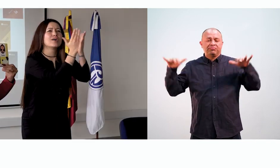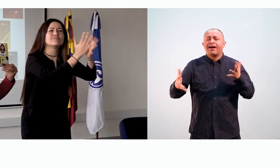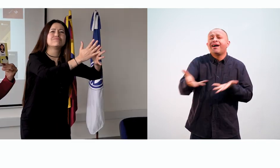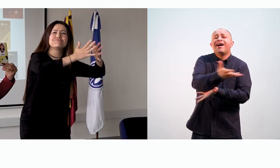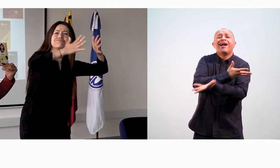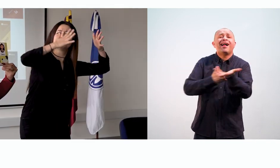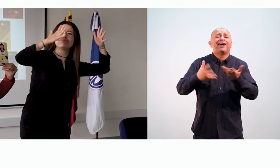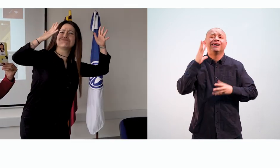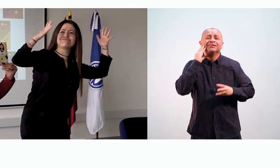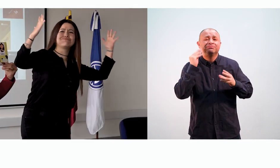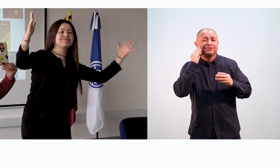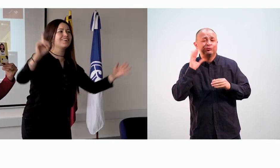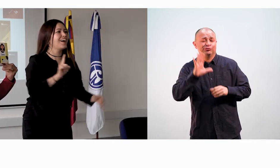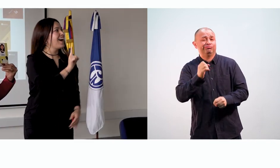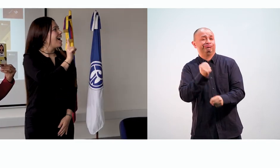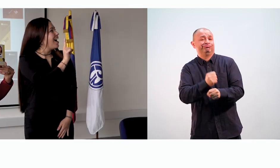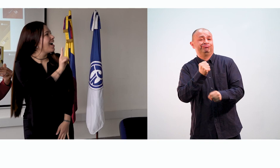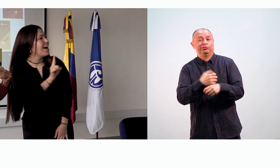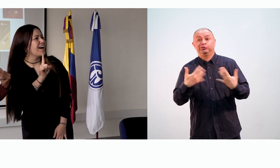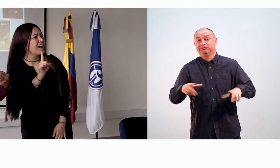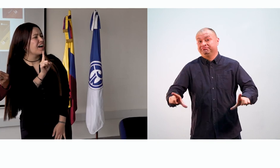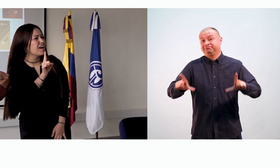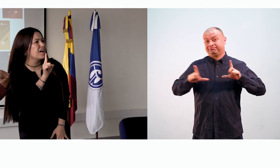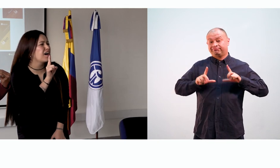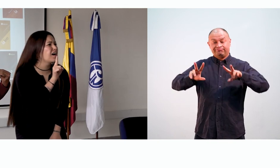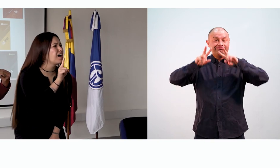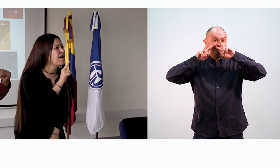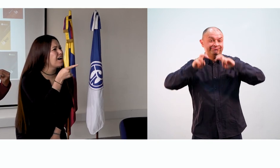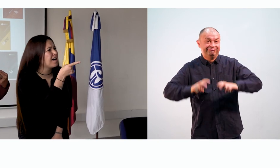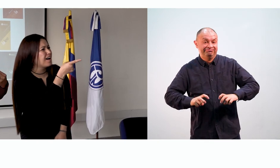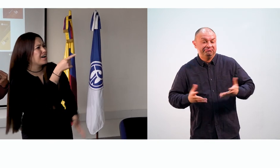sus experiencias, sus trabajos de grado, sus investigaciones.